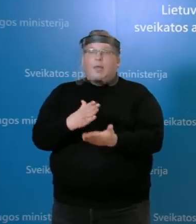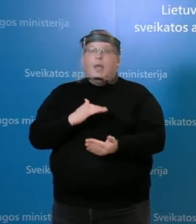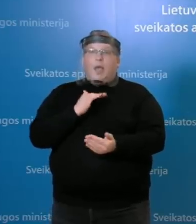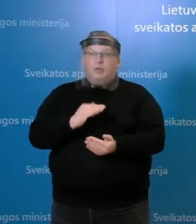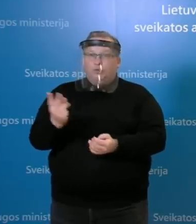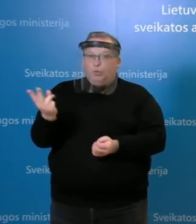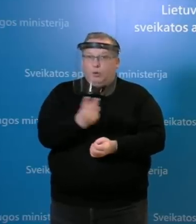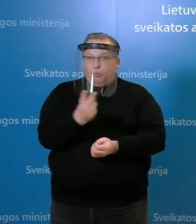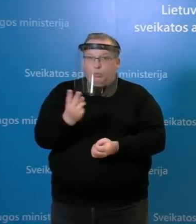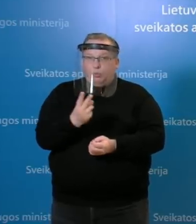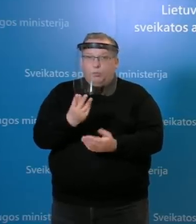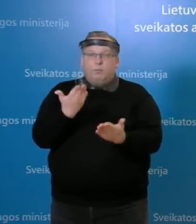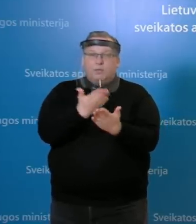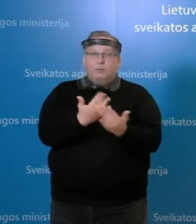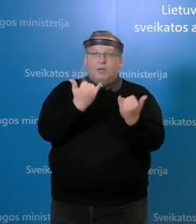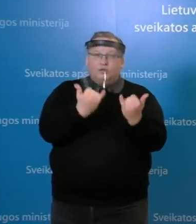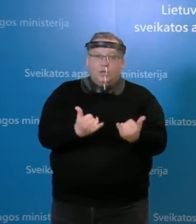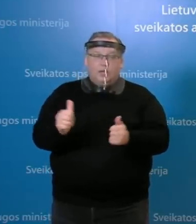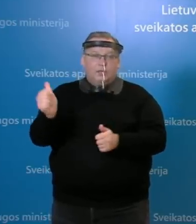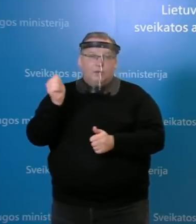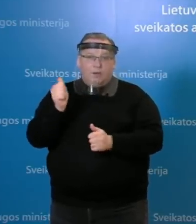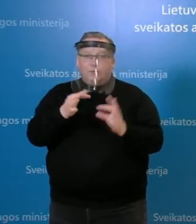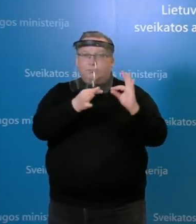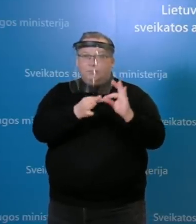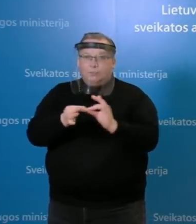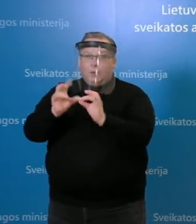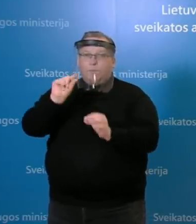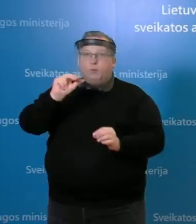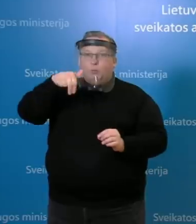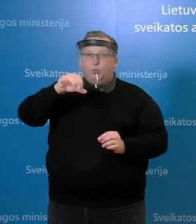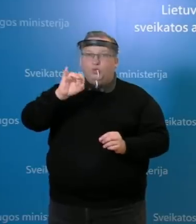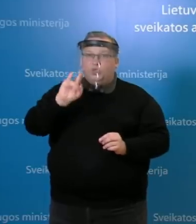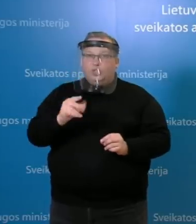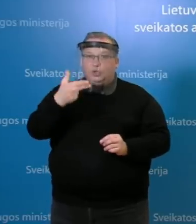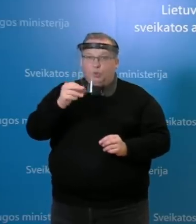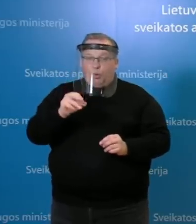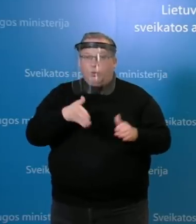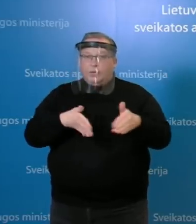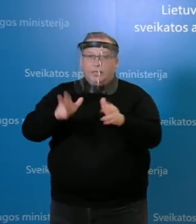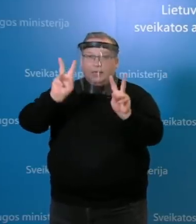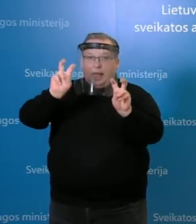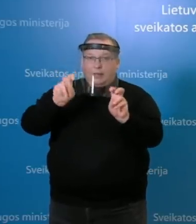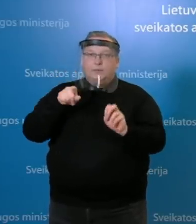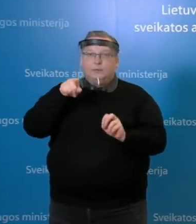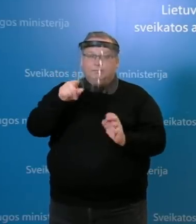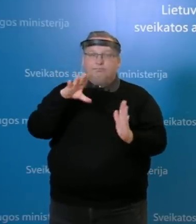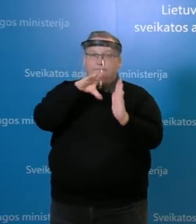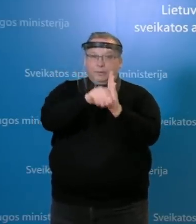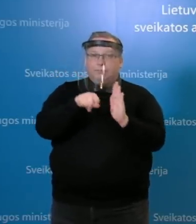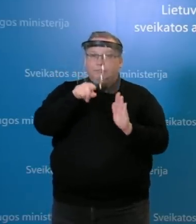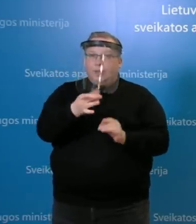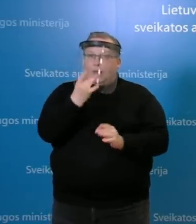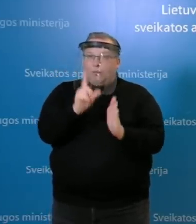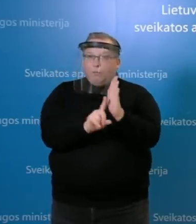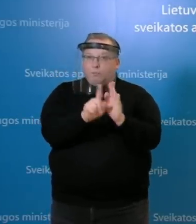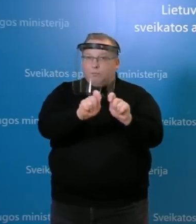atvejai pristatyti vakarį šiandien susisiję su pušino keliu. Ir tai buvo kaip pušino kelyje, Gėgužės